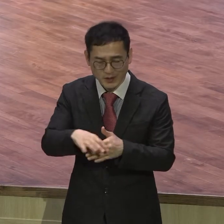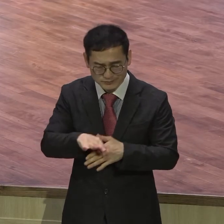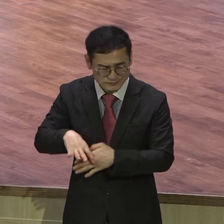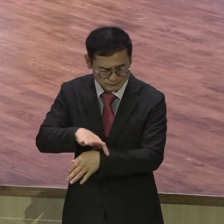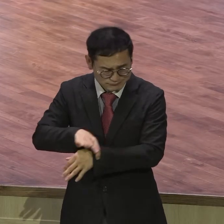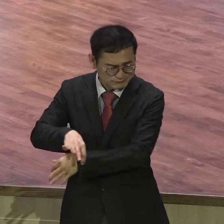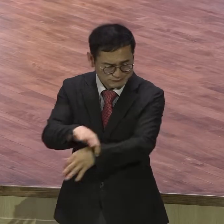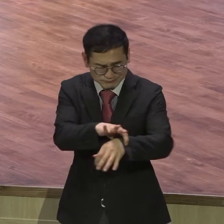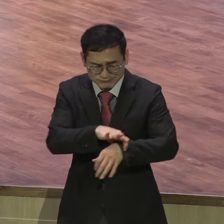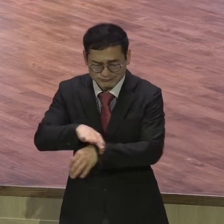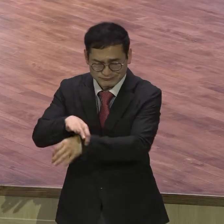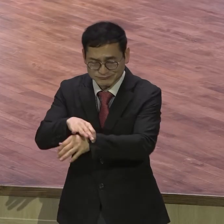21절을 보세요.